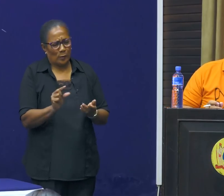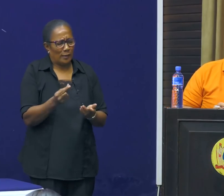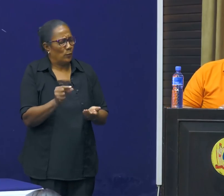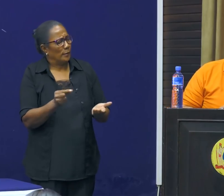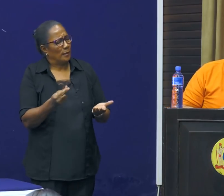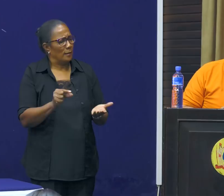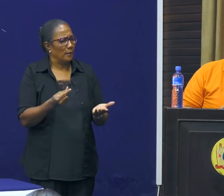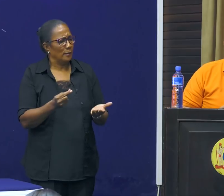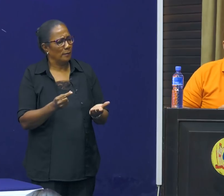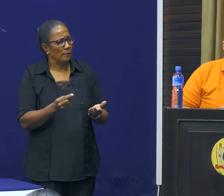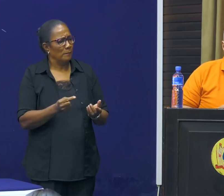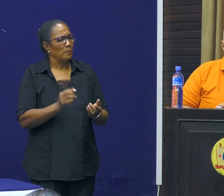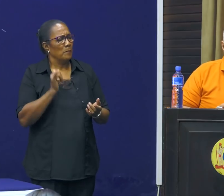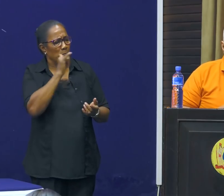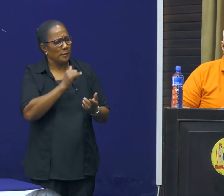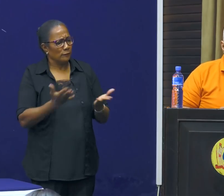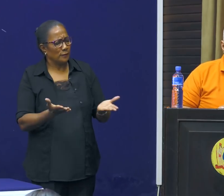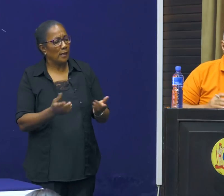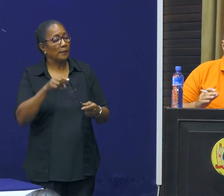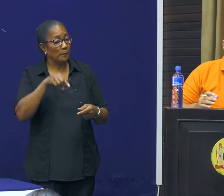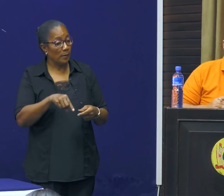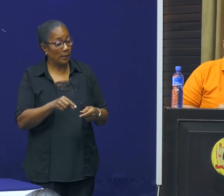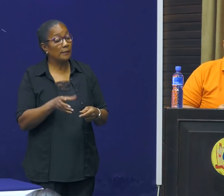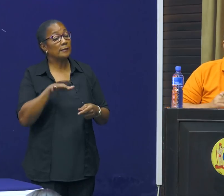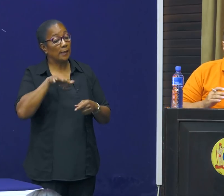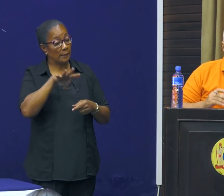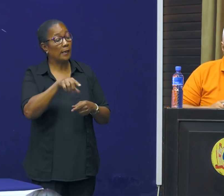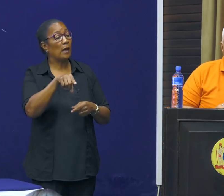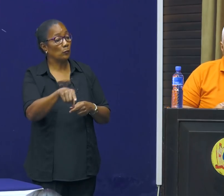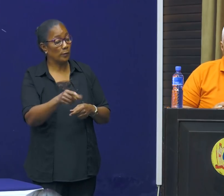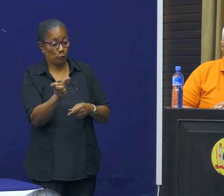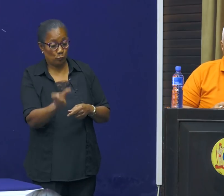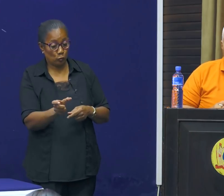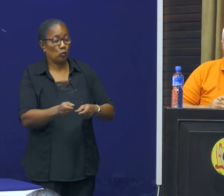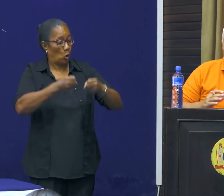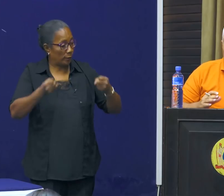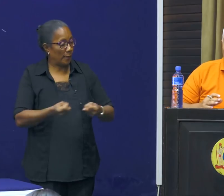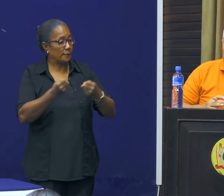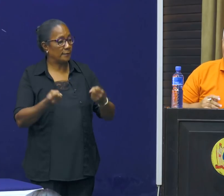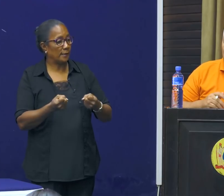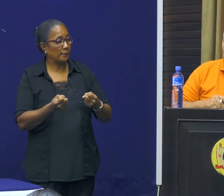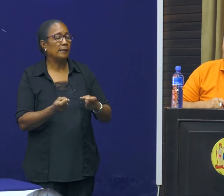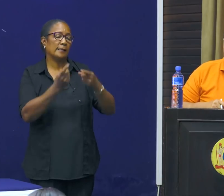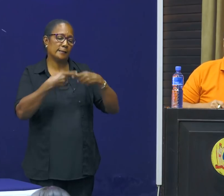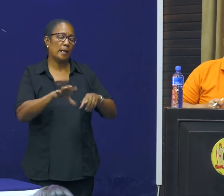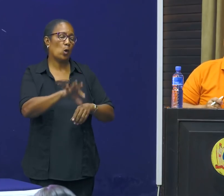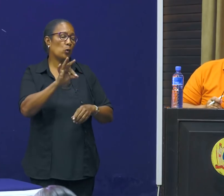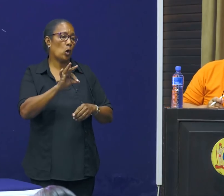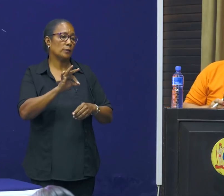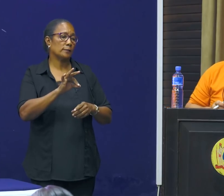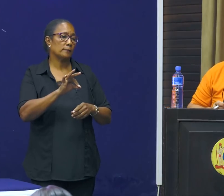misverstanden, maar die zijn plaatselijk door de persoon die dat coördineerde, is dat snel opgelost.